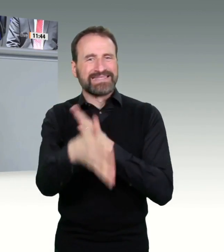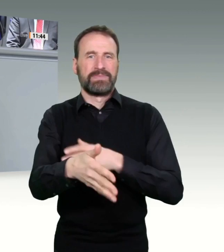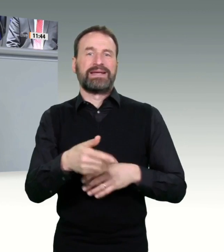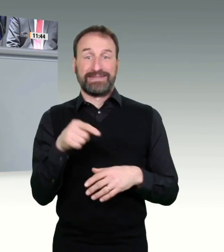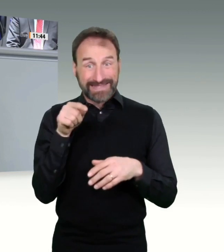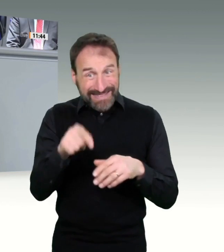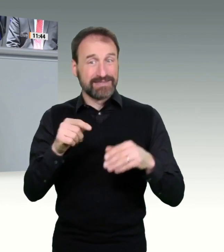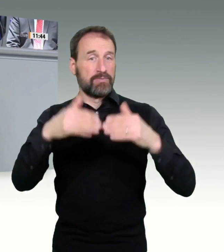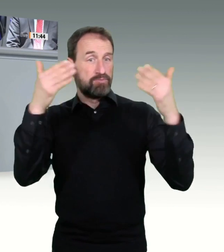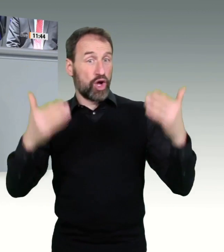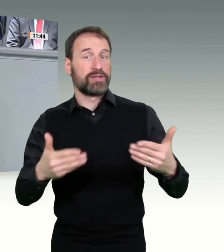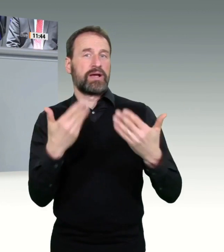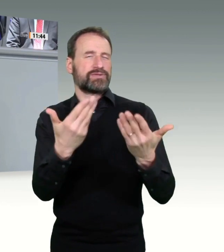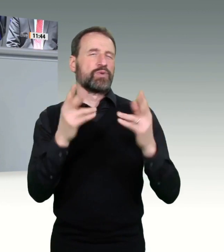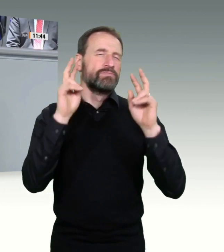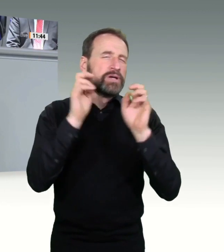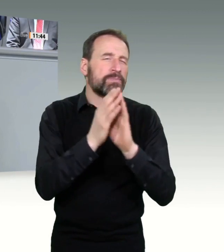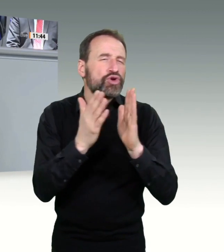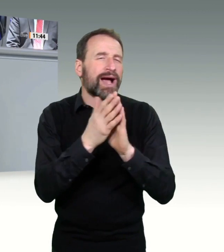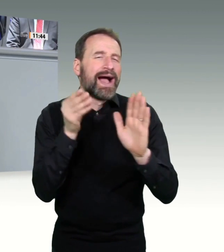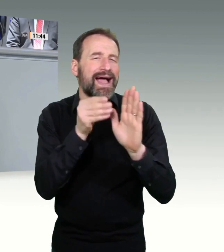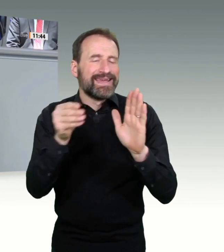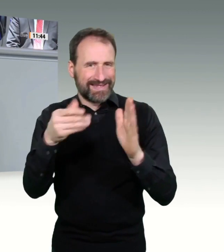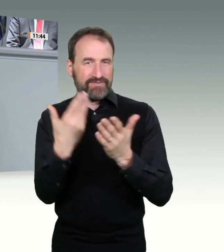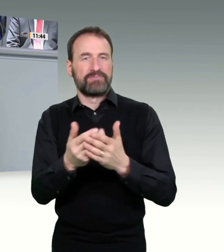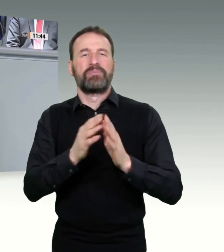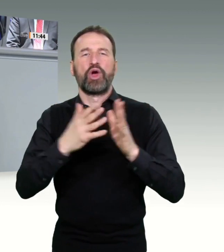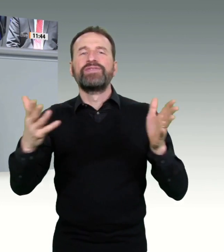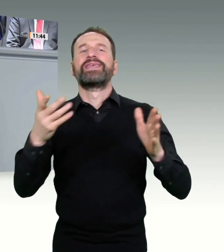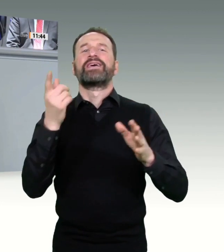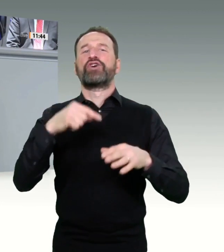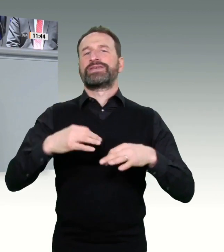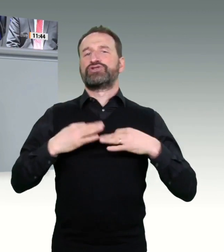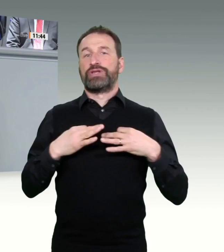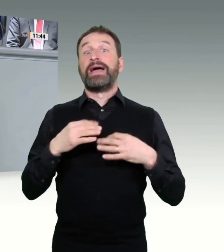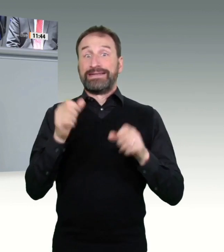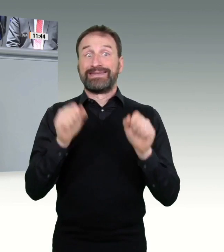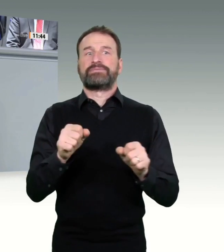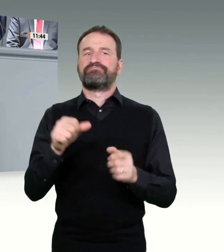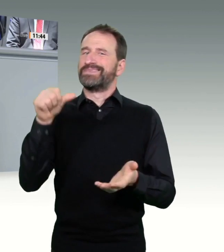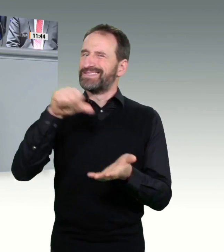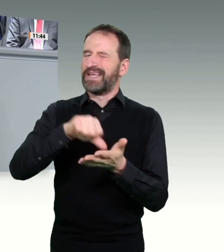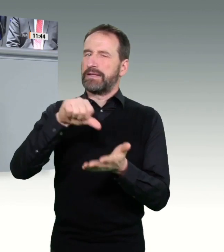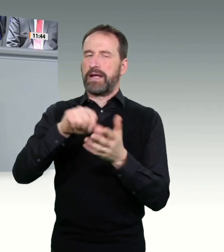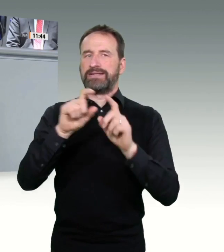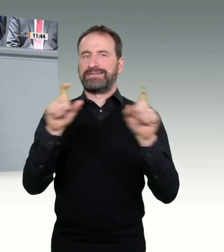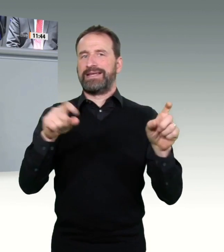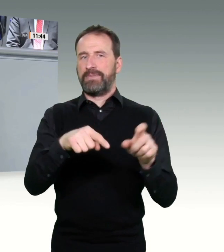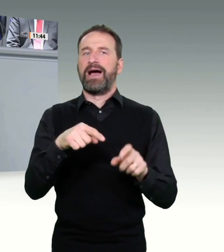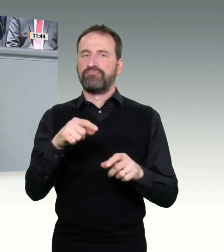das richtige Wissen zur richtigen Zeit für die richtigen Leute. Und das hat die Pandemie gezeigt. Denn es ist schon so, dass wenn